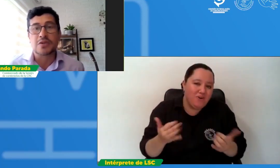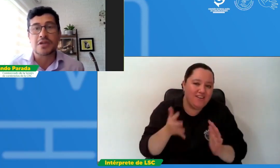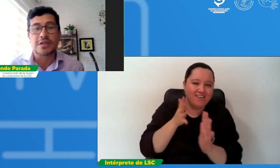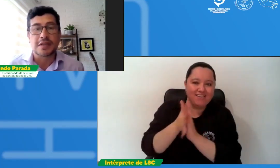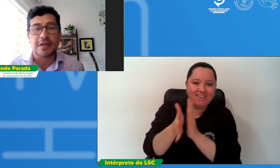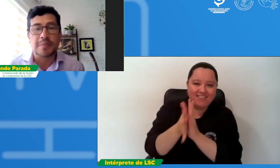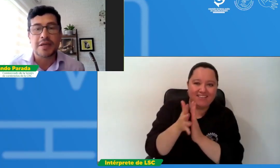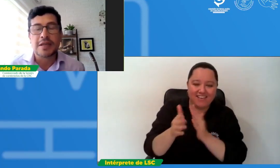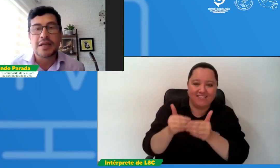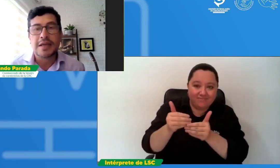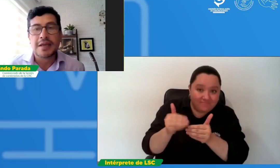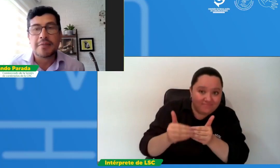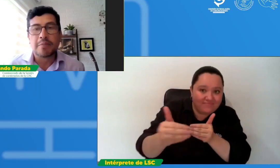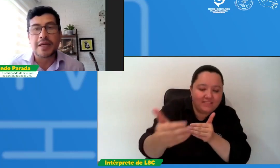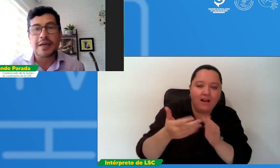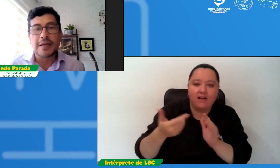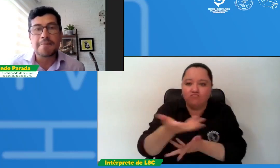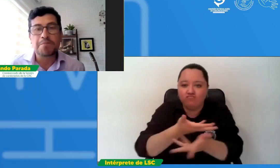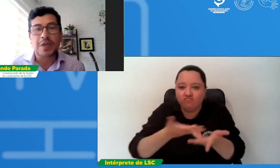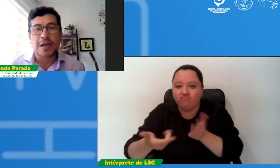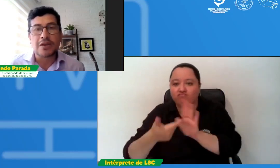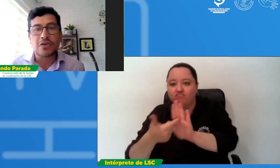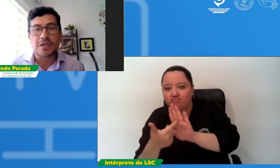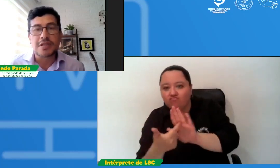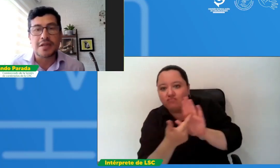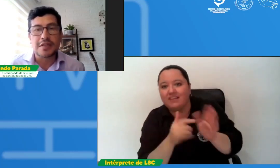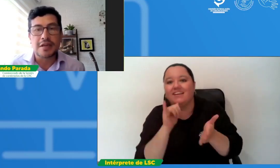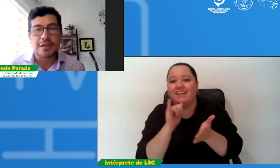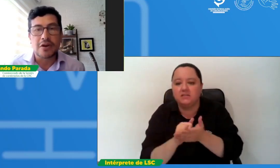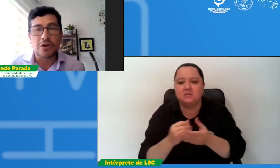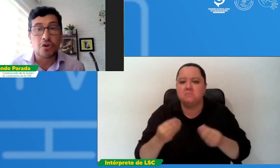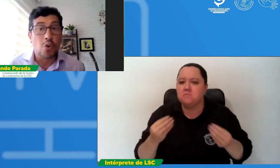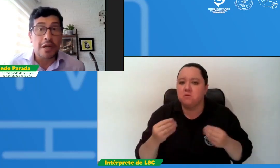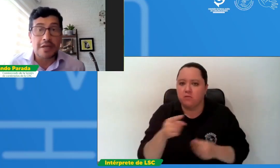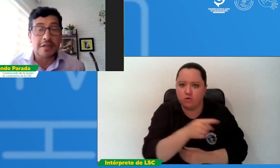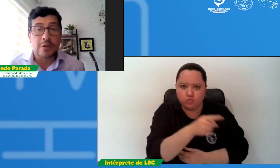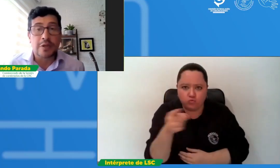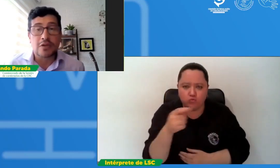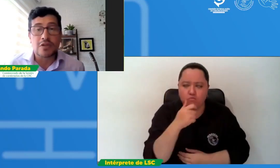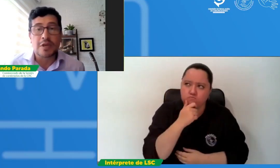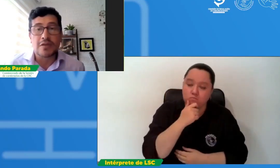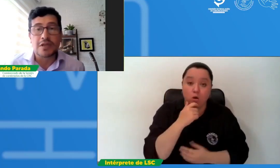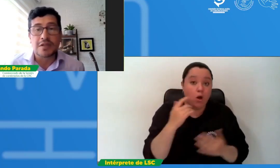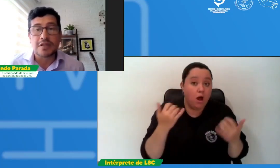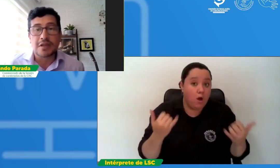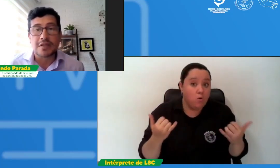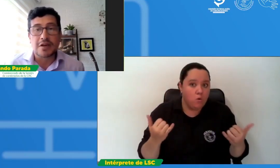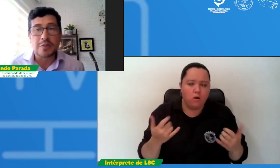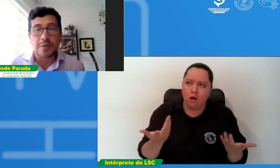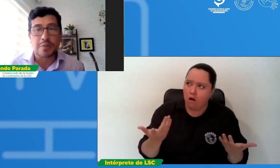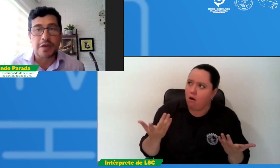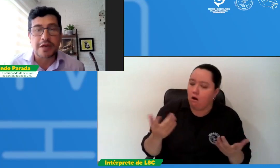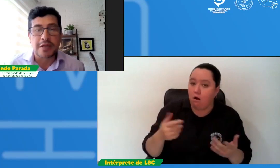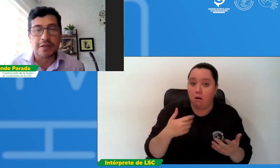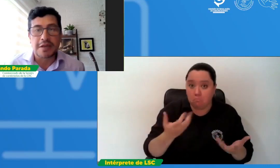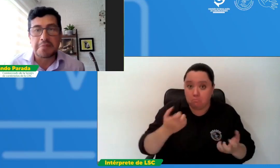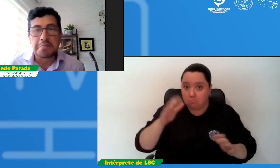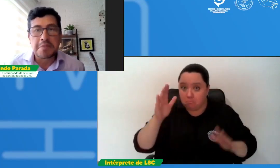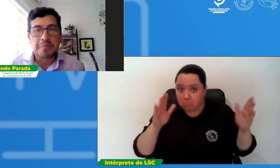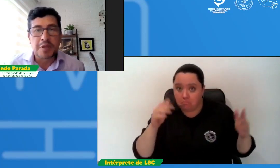en esta etapa, para que aquellos que estén interesados o en este momento se manifiesten interesados, porque puede haber gente que de